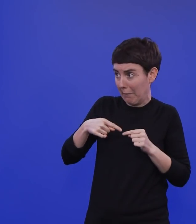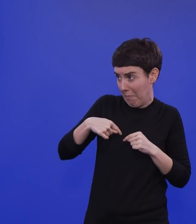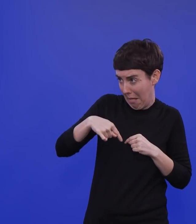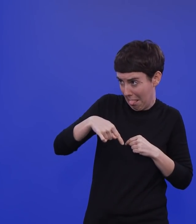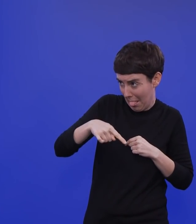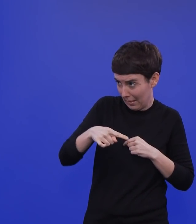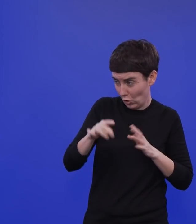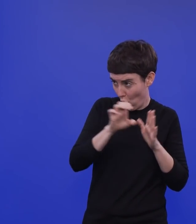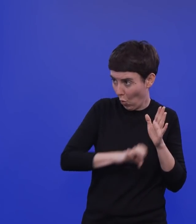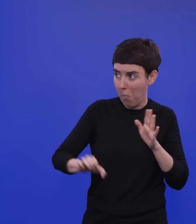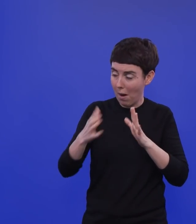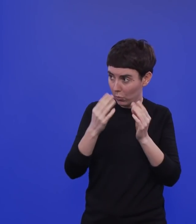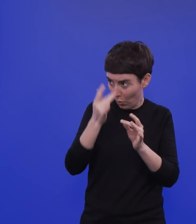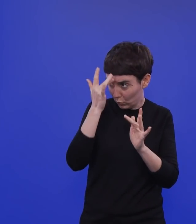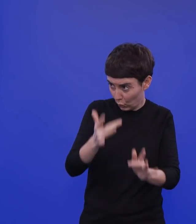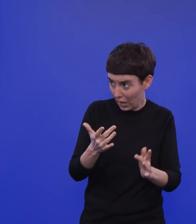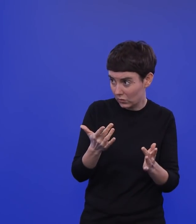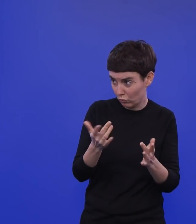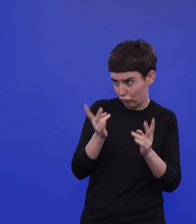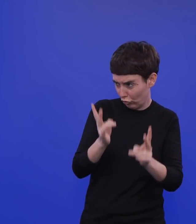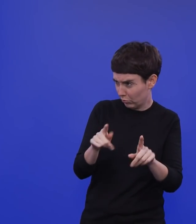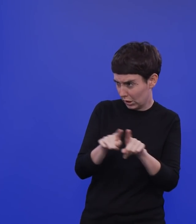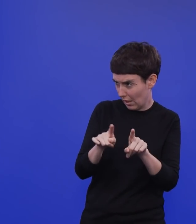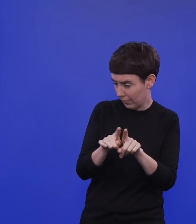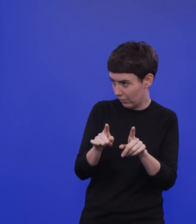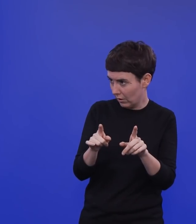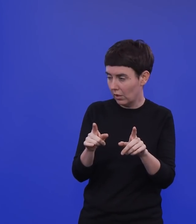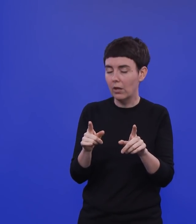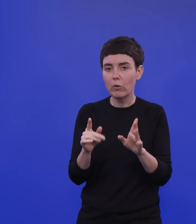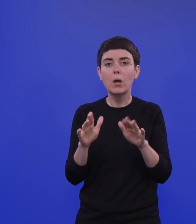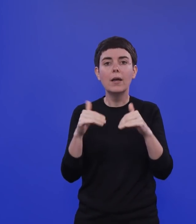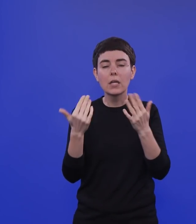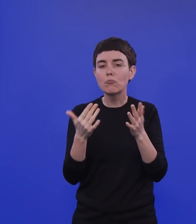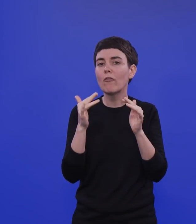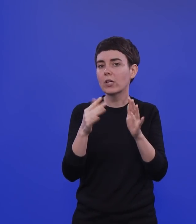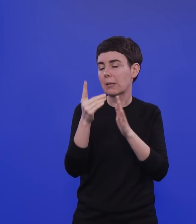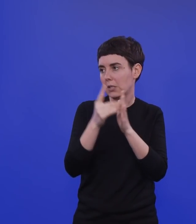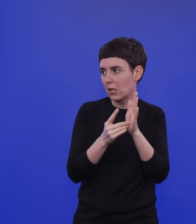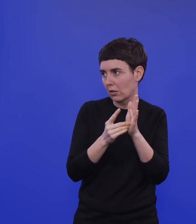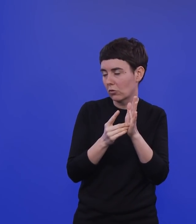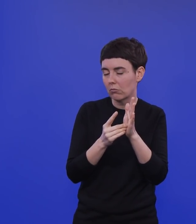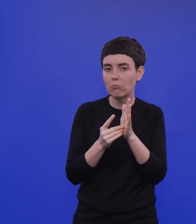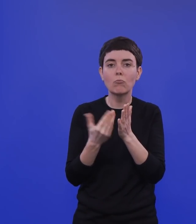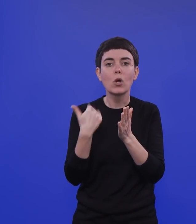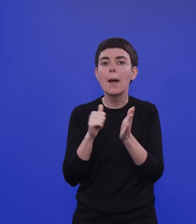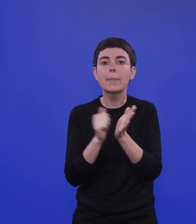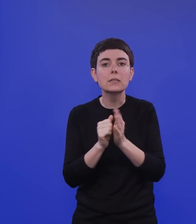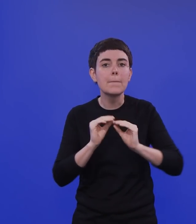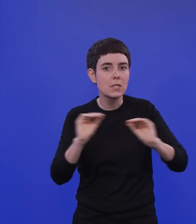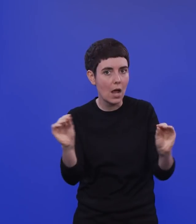Europa schon in näherer Zukunft zugelassen. Zumindest gibt es da ja auch schon Wirksamkeitsdaten aus Pressemitteilungen, noch nicht in Studien, auch